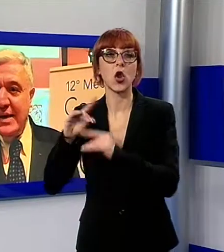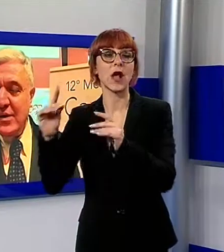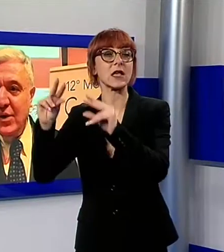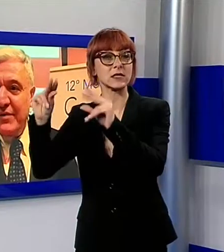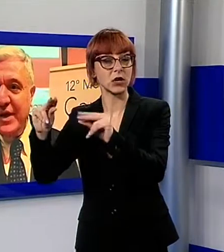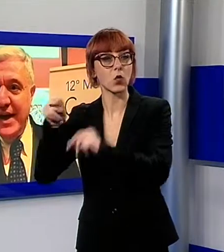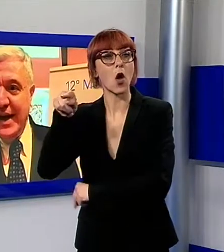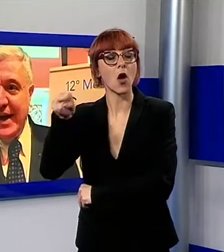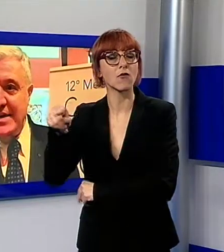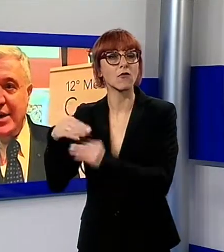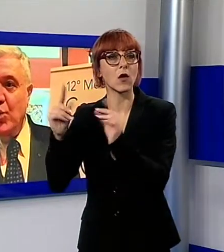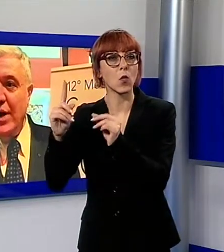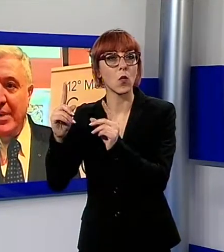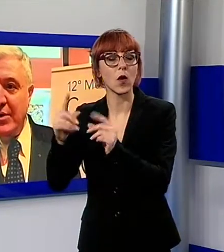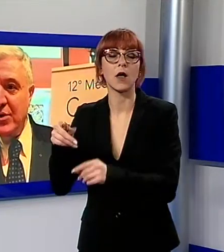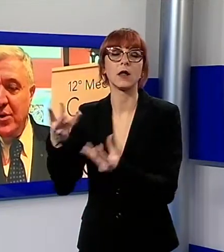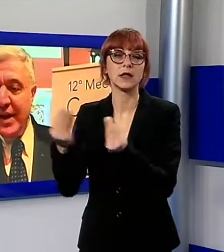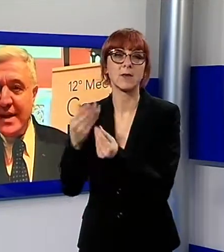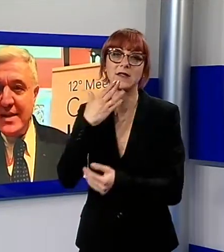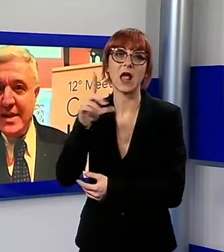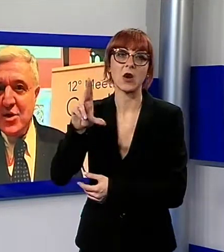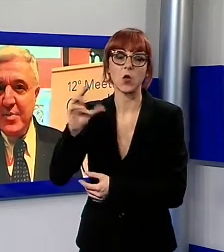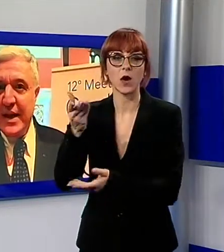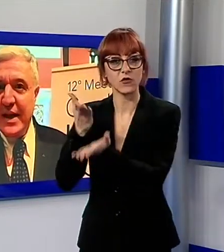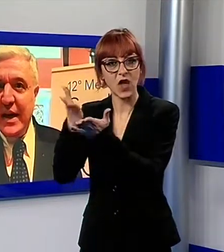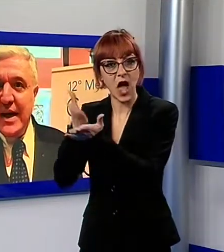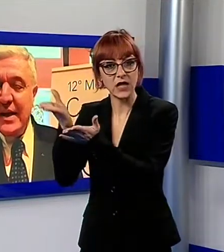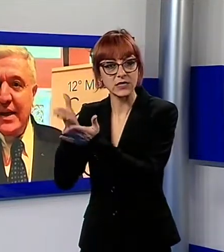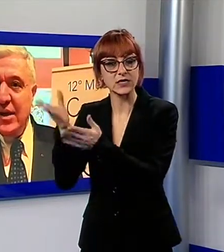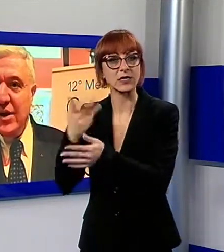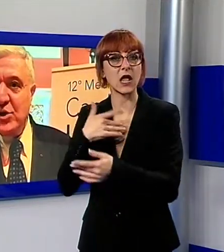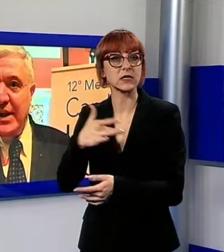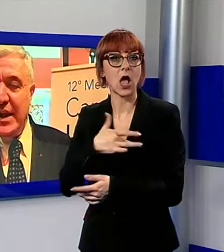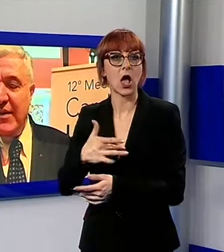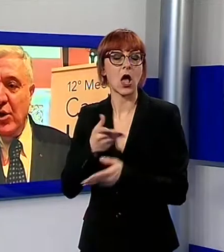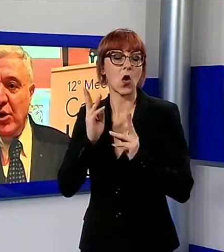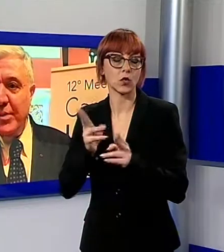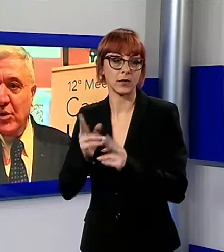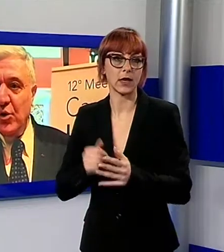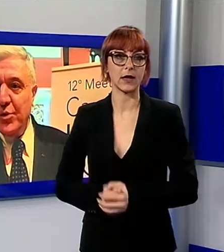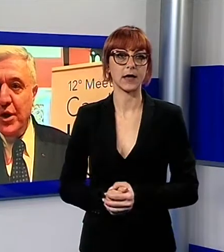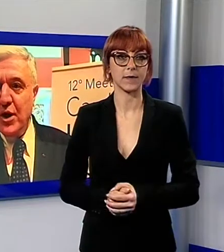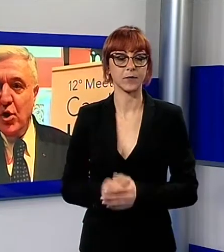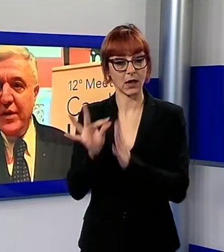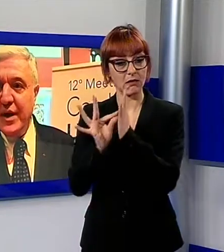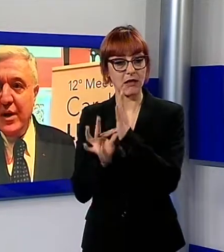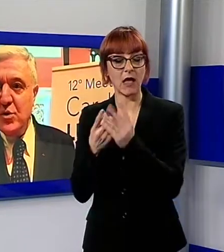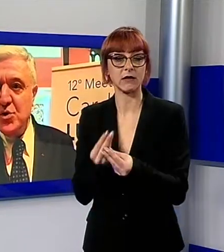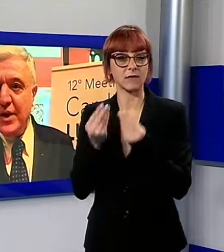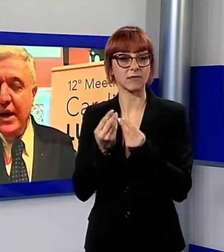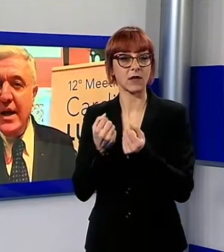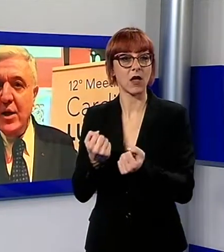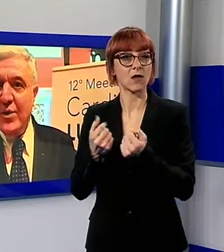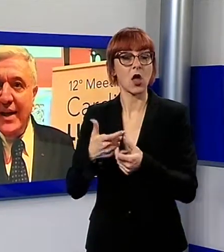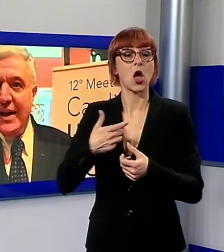e San Luca per quanto riguarda l'assistenza ospedaliera. Dati incoraggianti che vengono da un aumento del numero dei ricoveri, da una